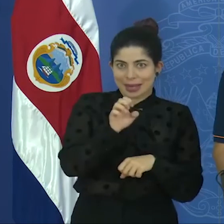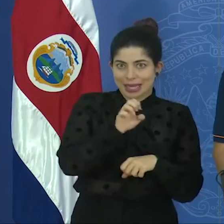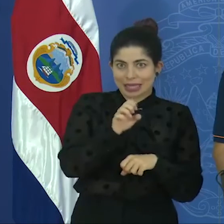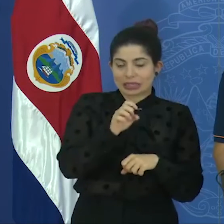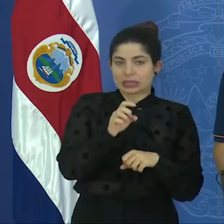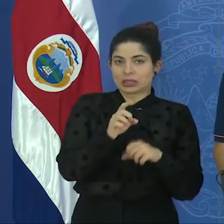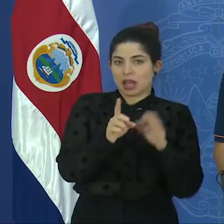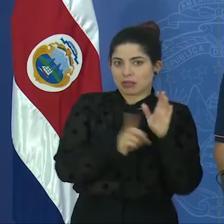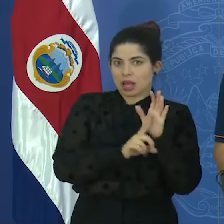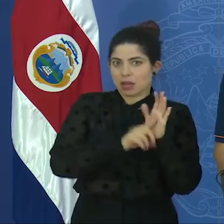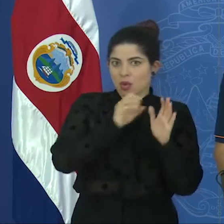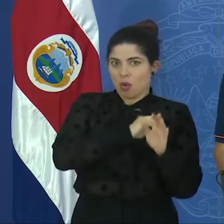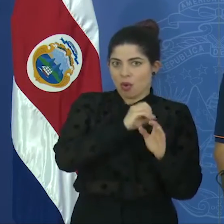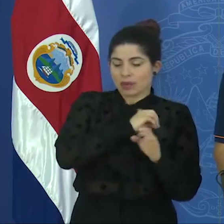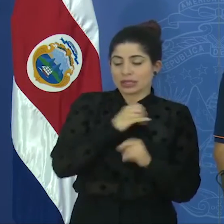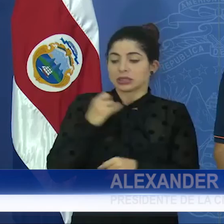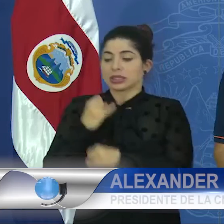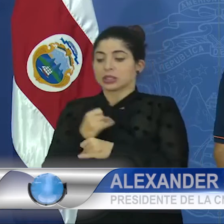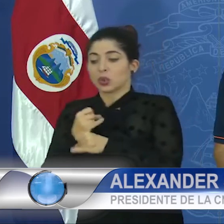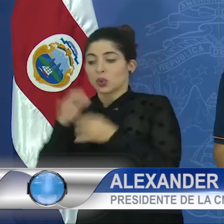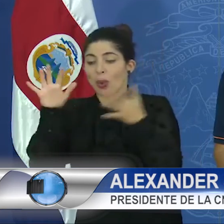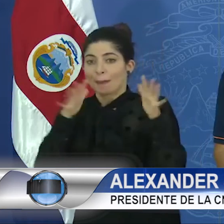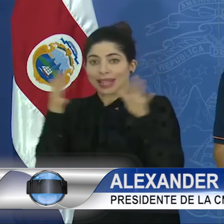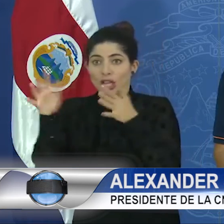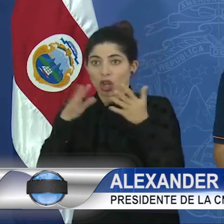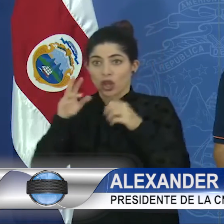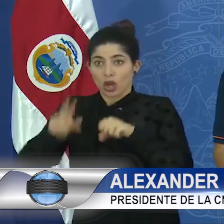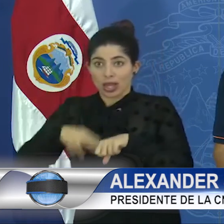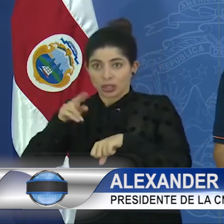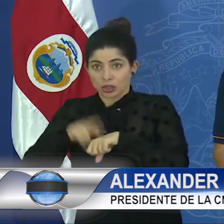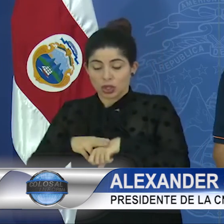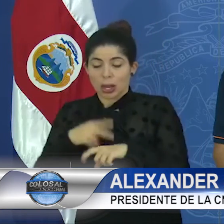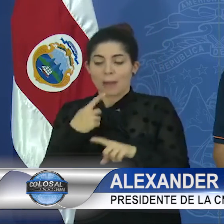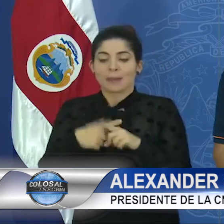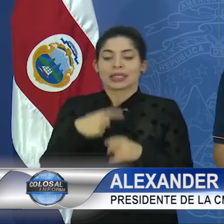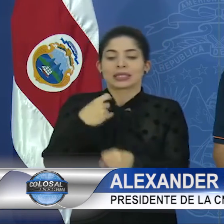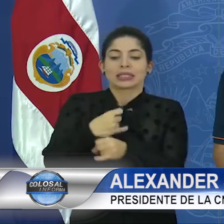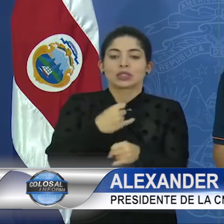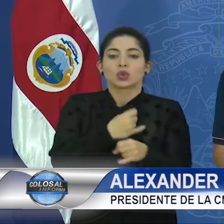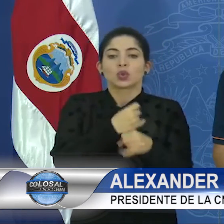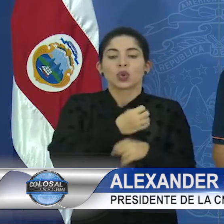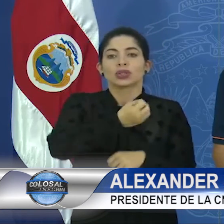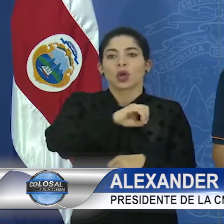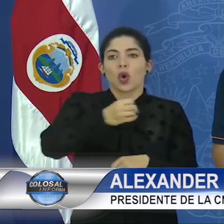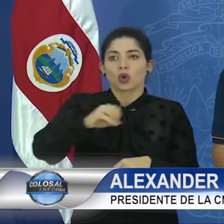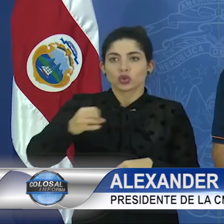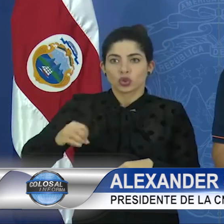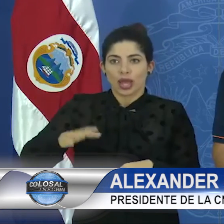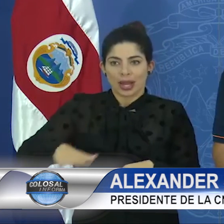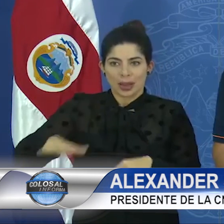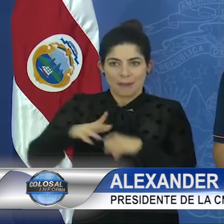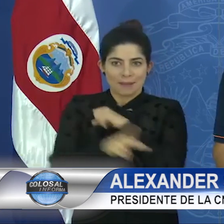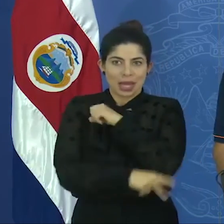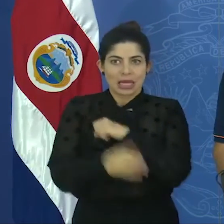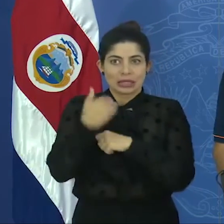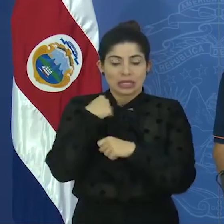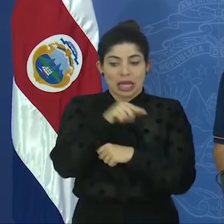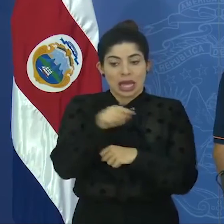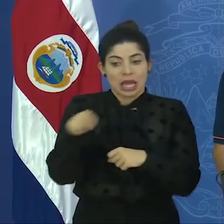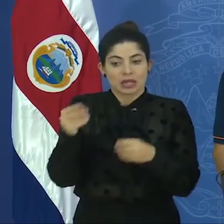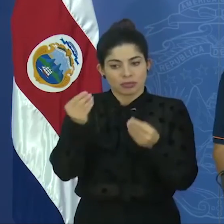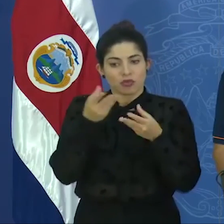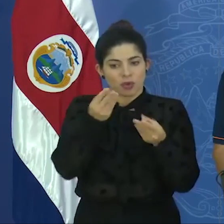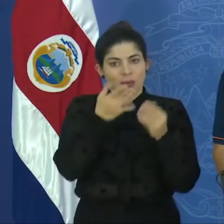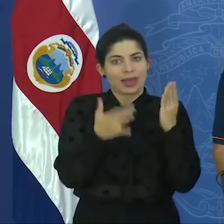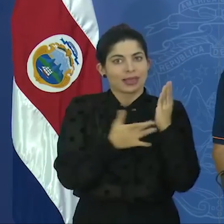alertas y tanto el Instituto Meteorológico Nacional como los institutos oceanográficos del país, que son los que brindan la